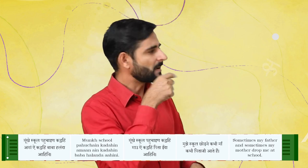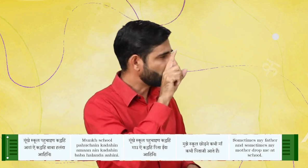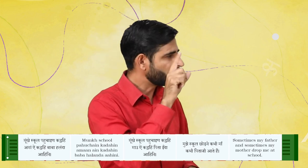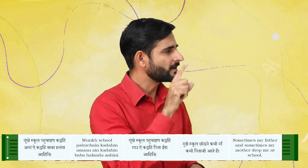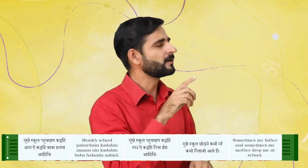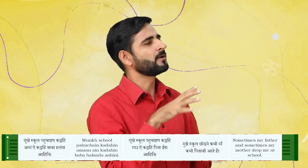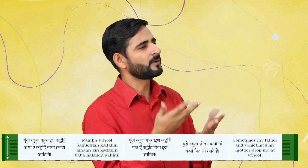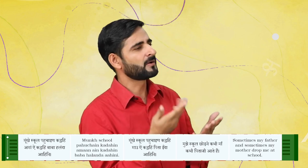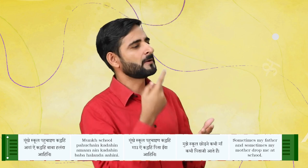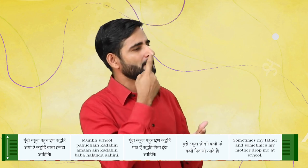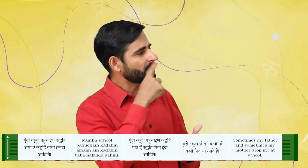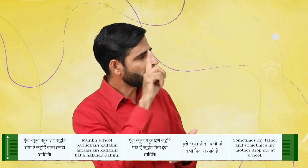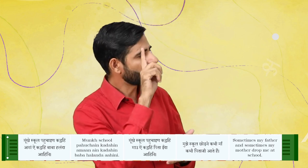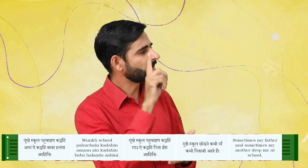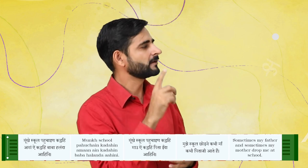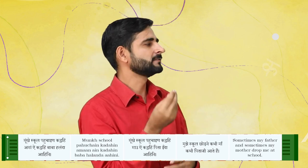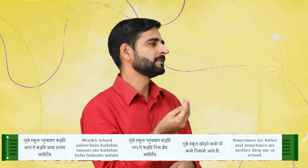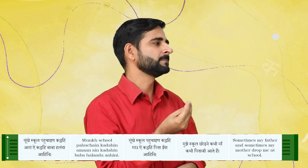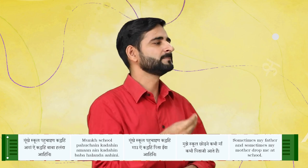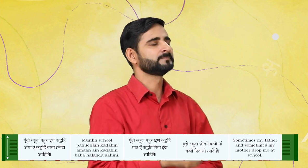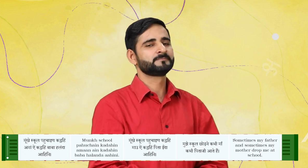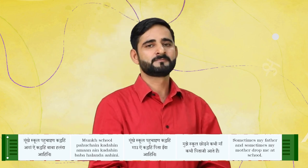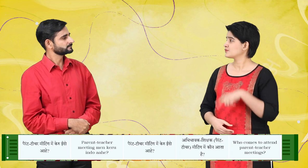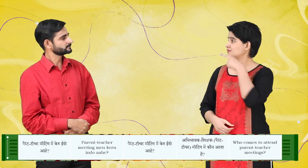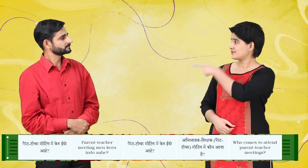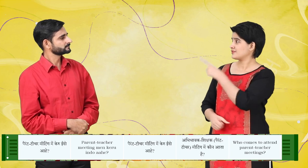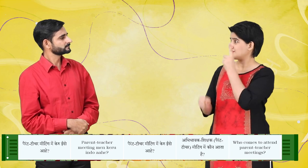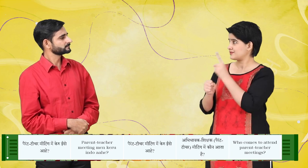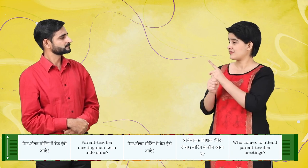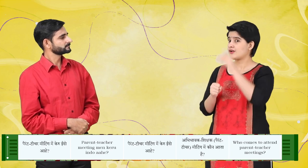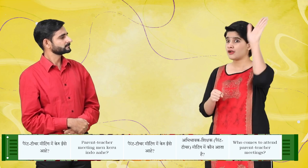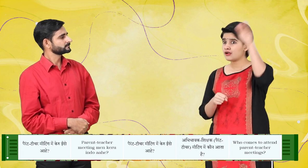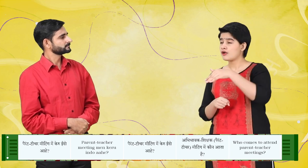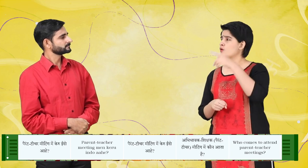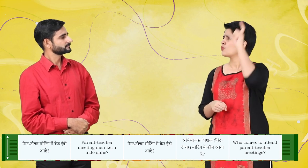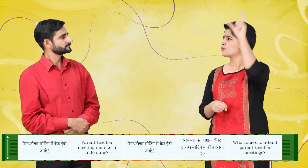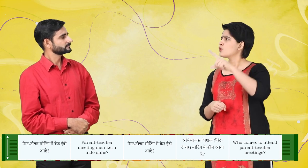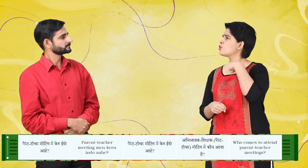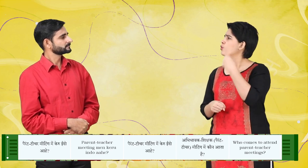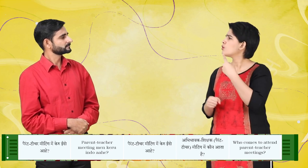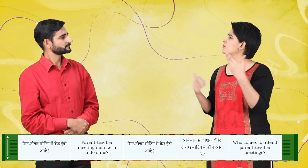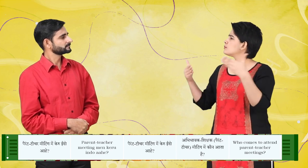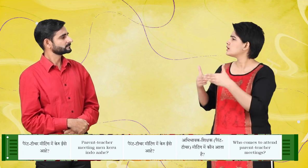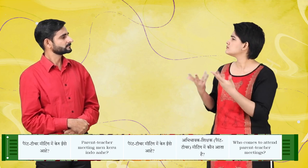ए कदें बाबा हलंदा आहें पेरेंटीचर मीटिंग में केर इंदो आहे?